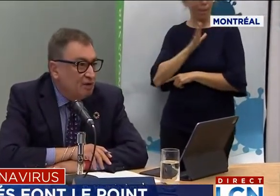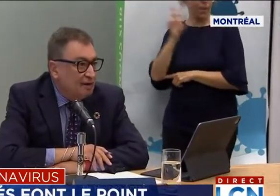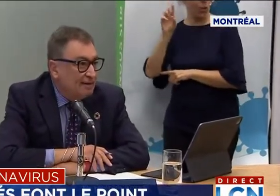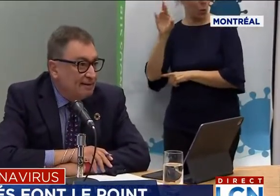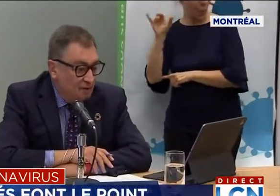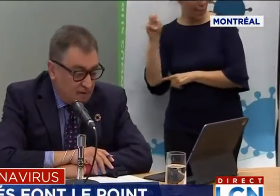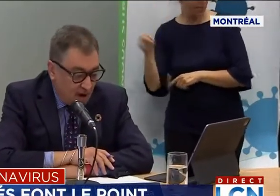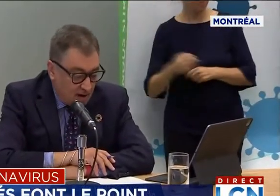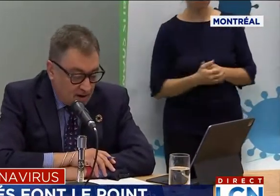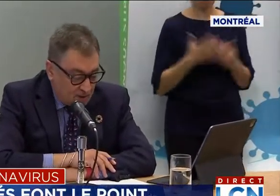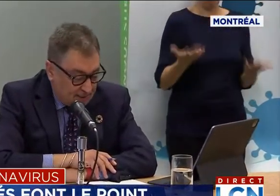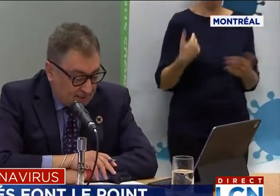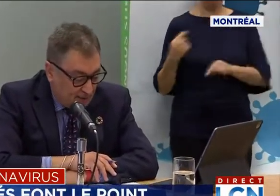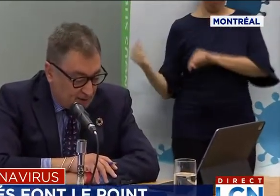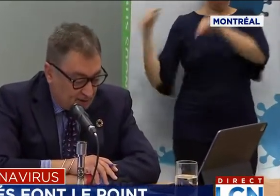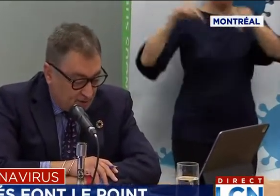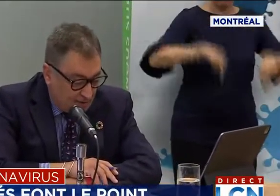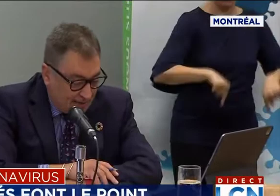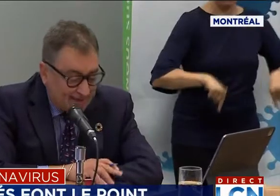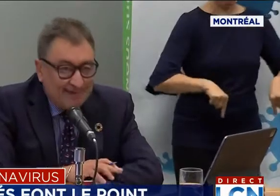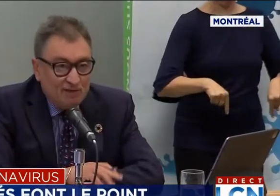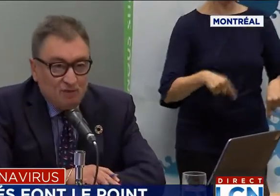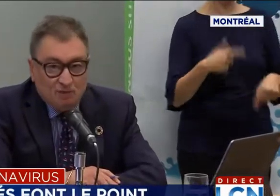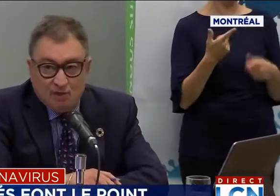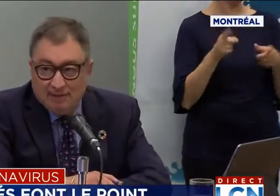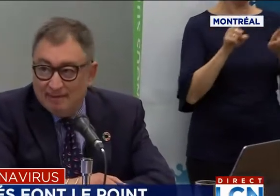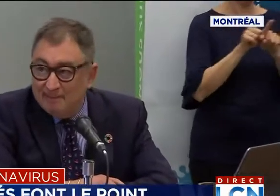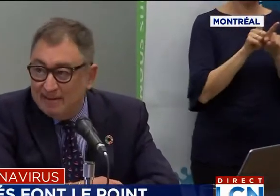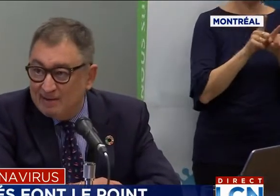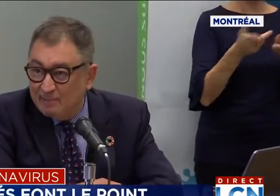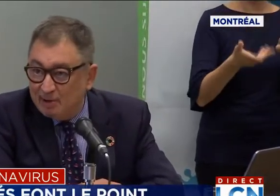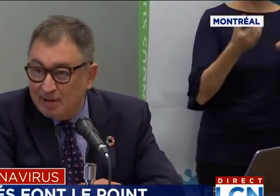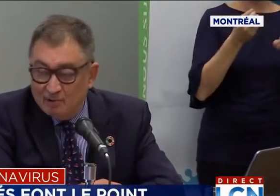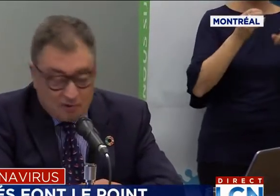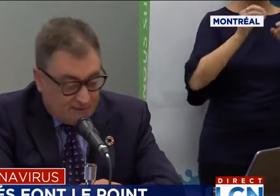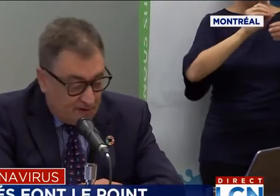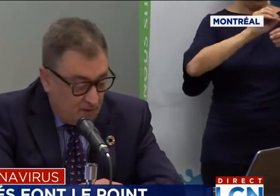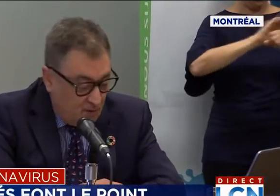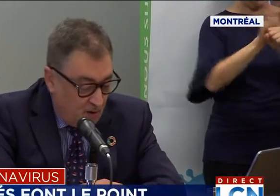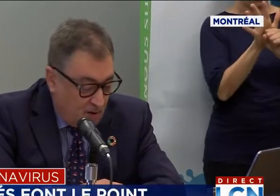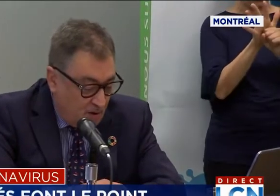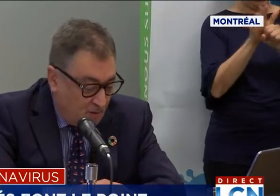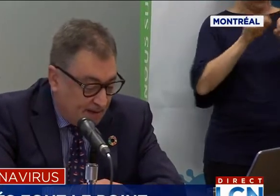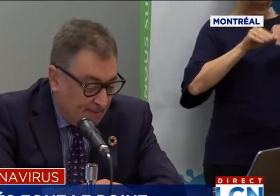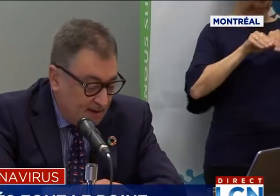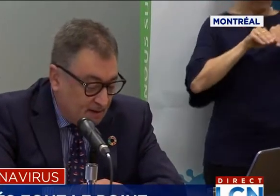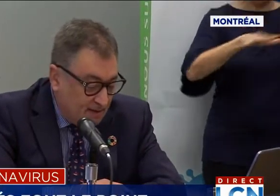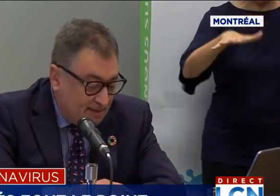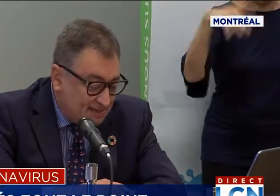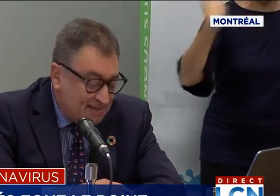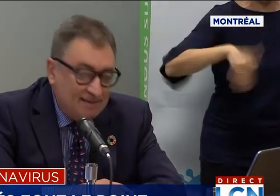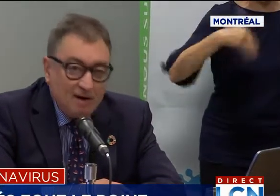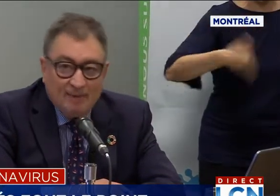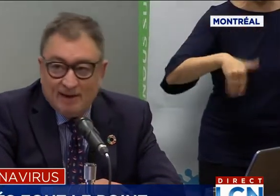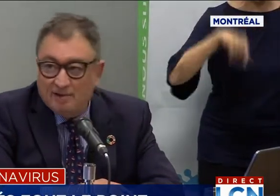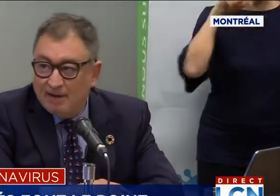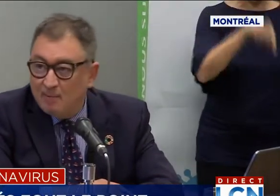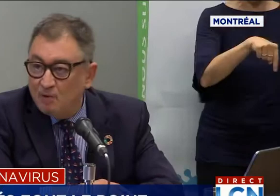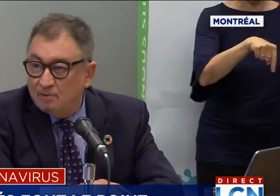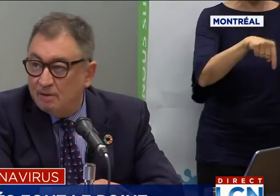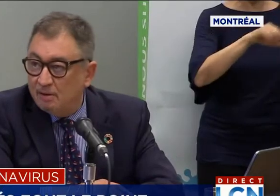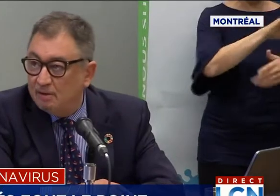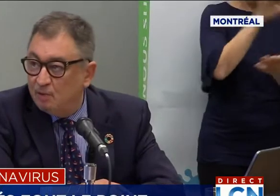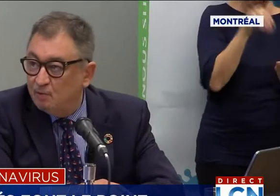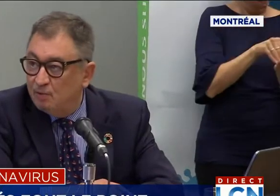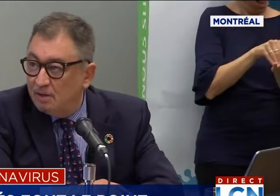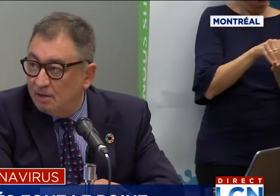une région qui a été au cœur, je vous dirais, de la crise ou de l'épidémie importante qu'on a vécue au Québec. Ici comme ailleurs dans